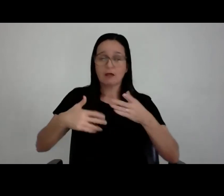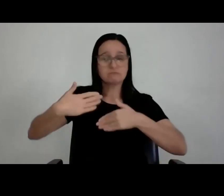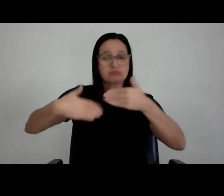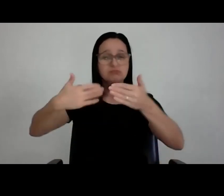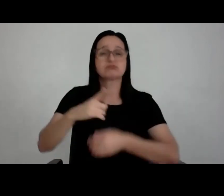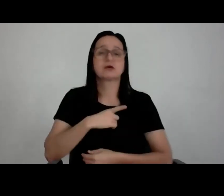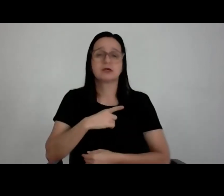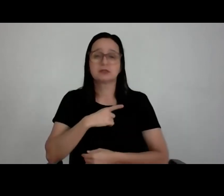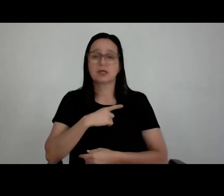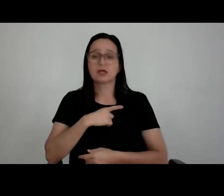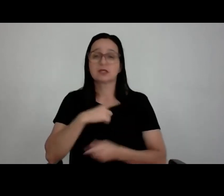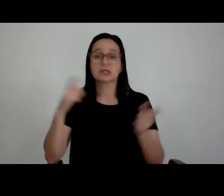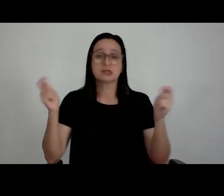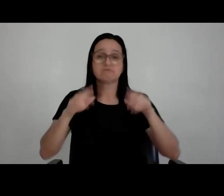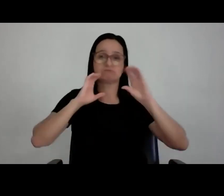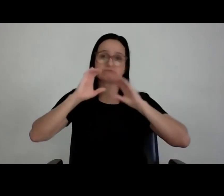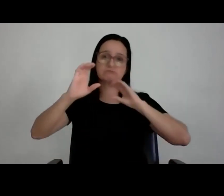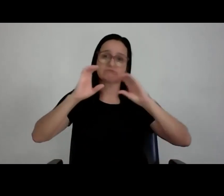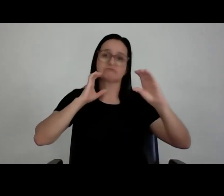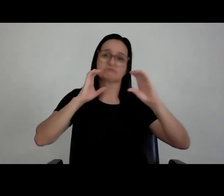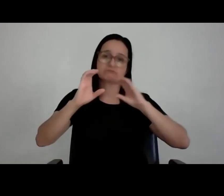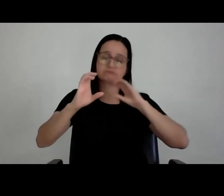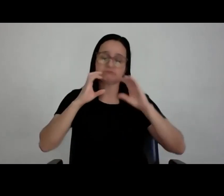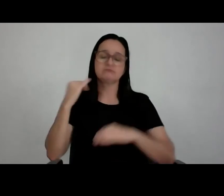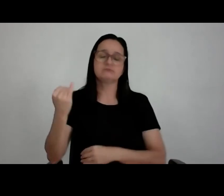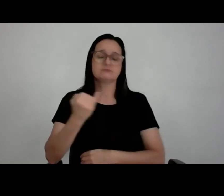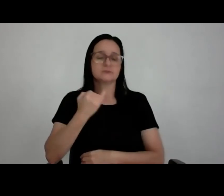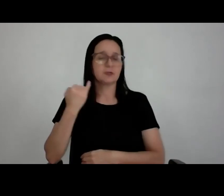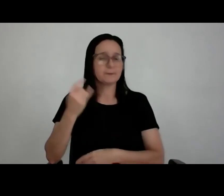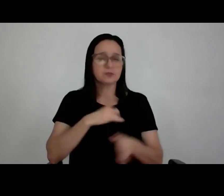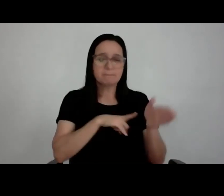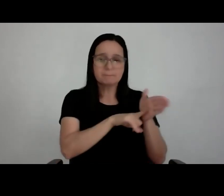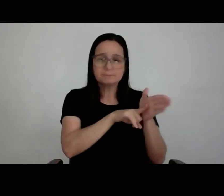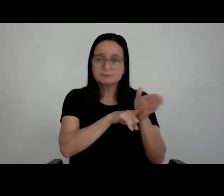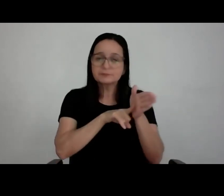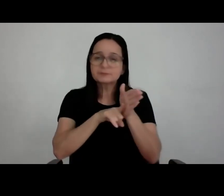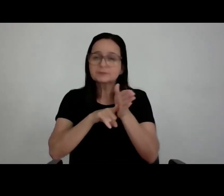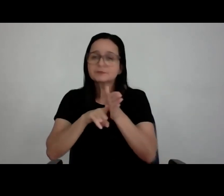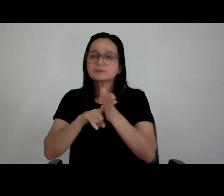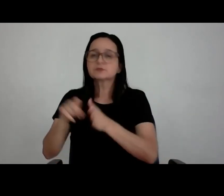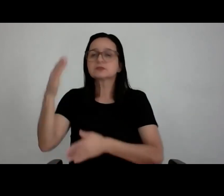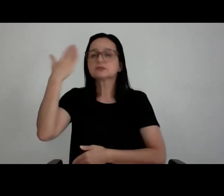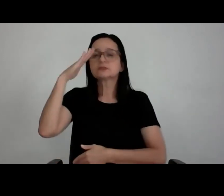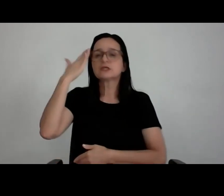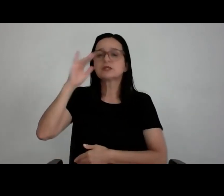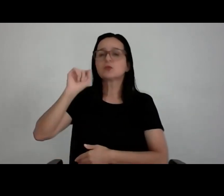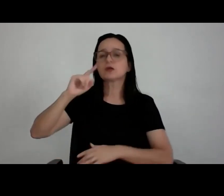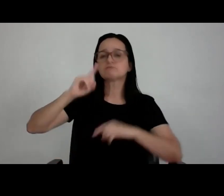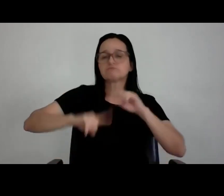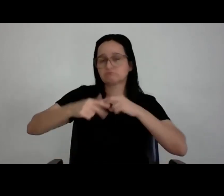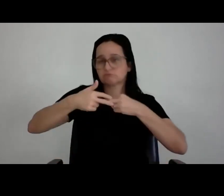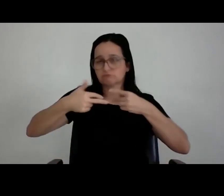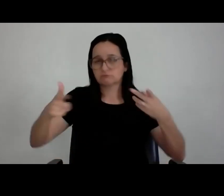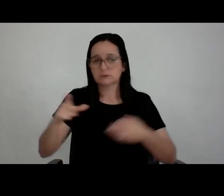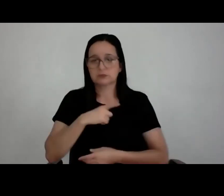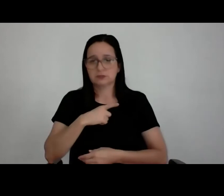comunicar. Então, essa coisa da comunicação vem dessa pesquisa, desse olho, desse entendimento do produto, não só como forma e função, forma, função e